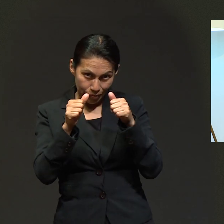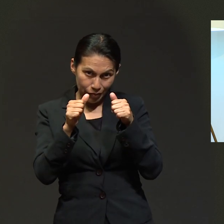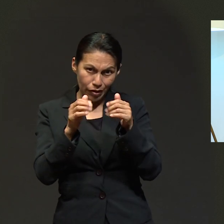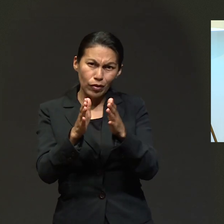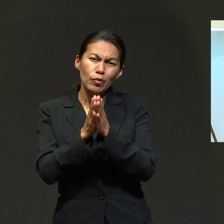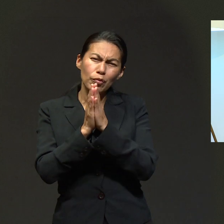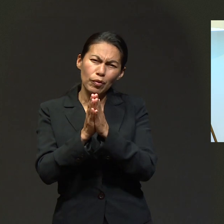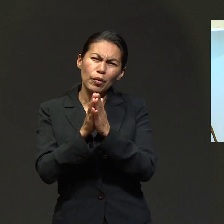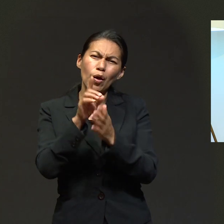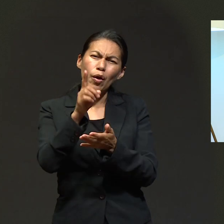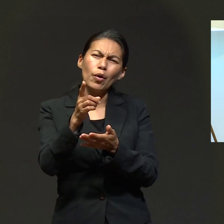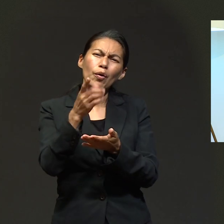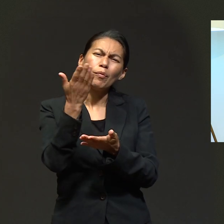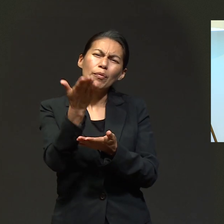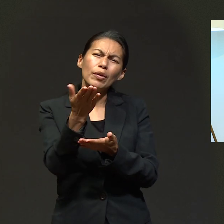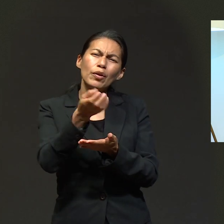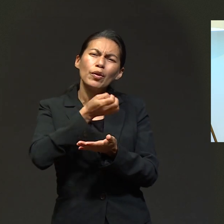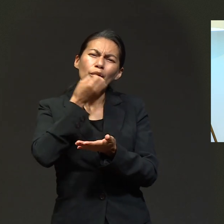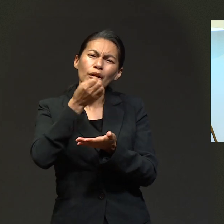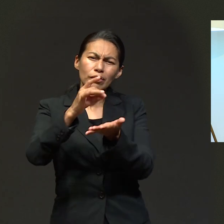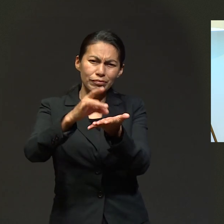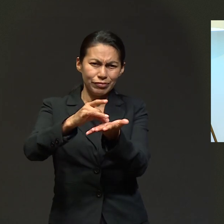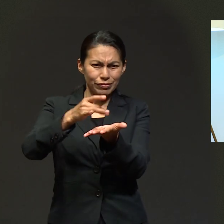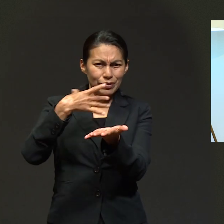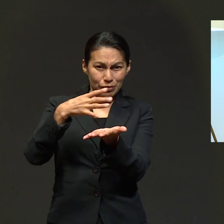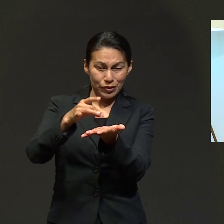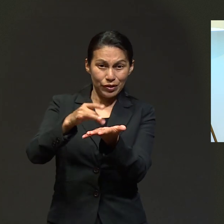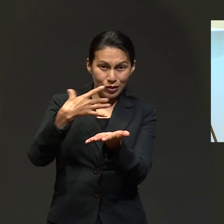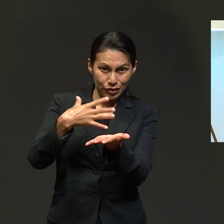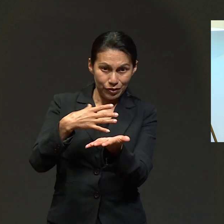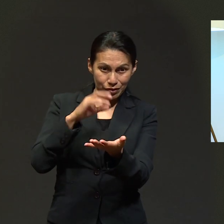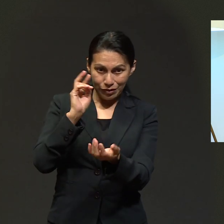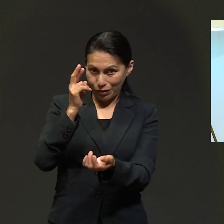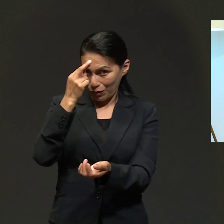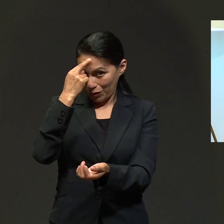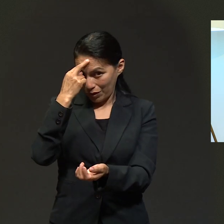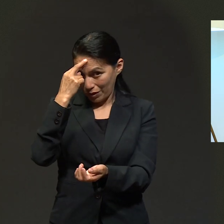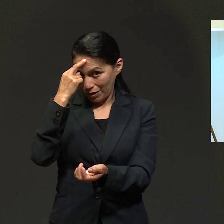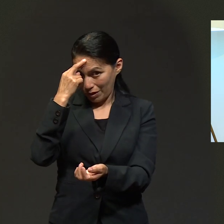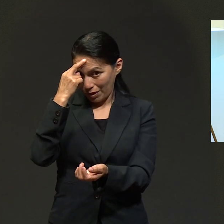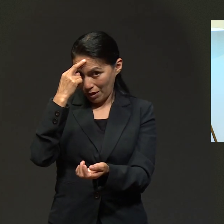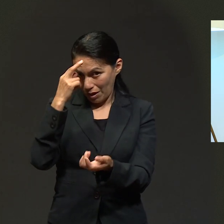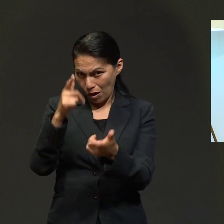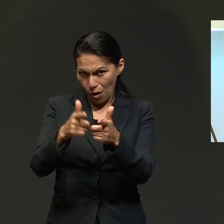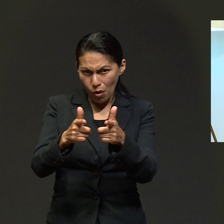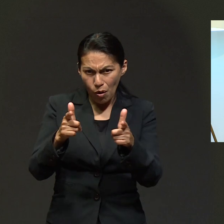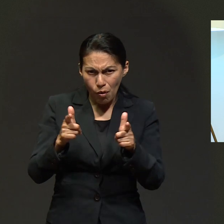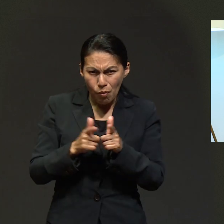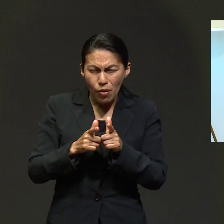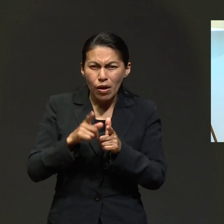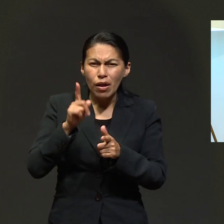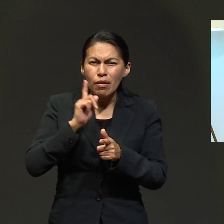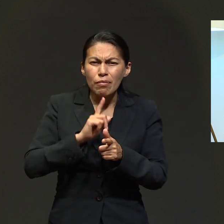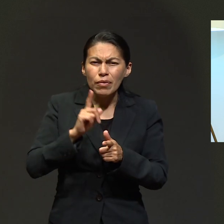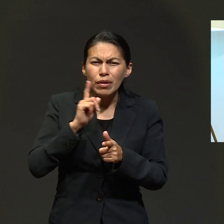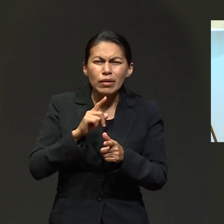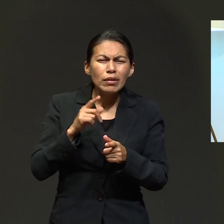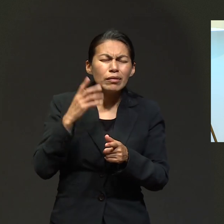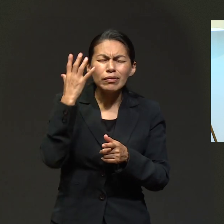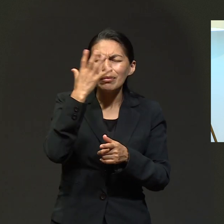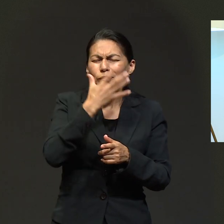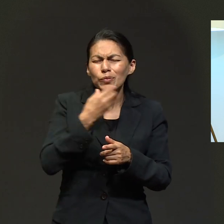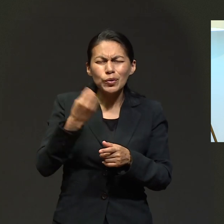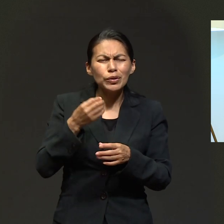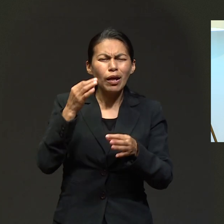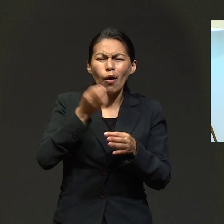canto, envía tus pedidos de oración a los medios que están pasando en pantalla. Recuerda que hay un grupo de hermanas